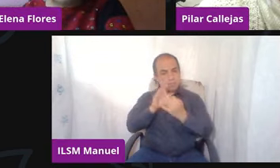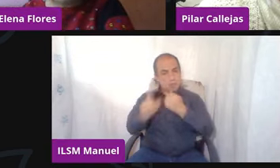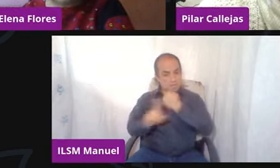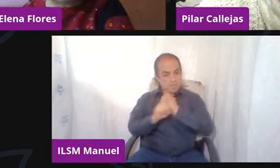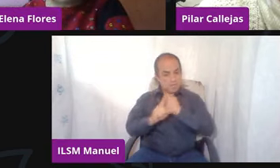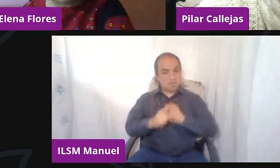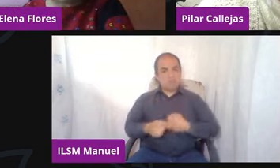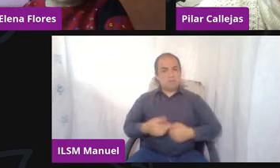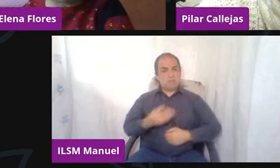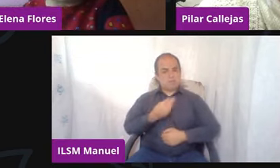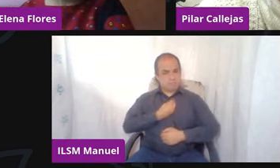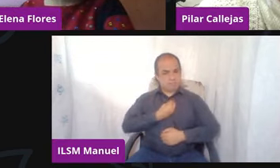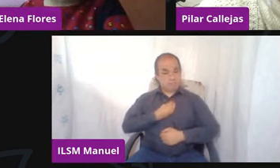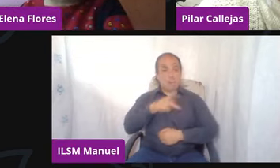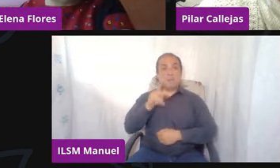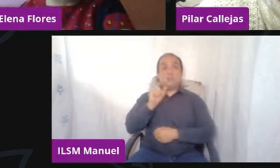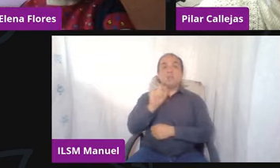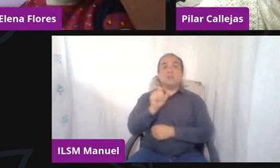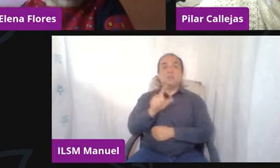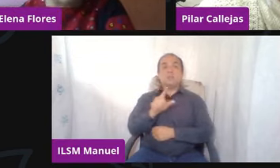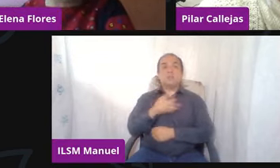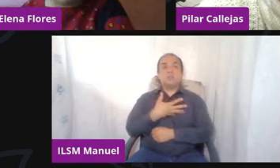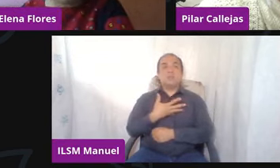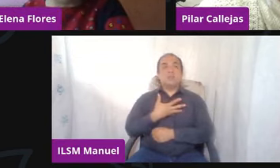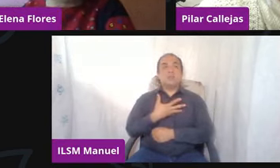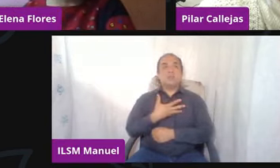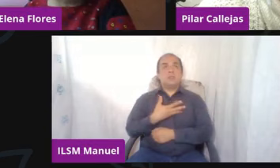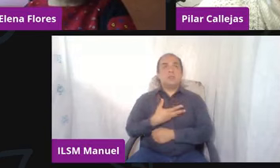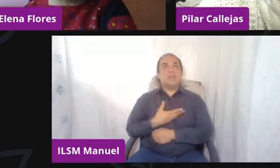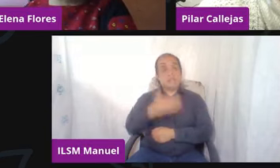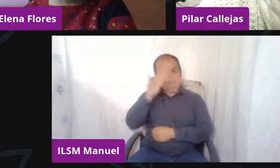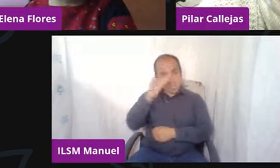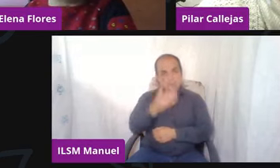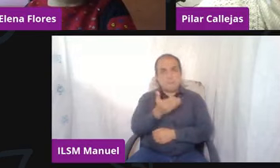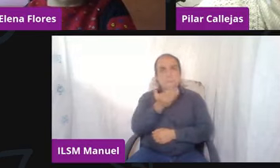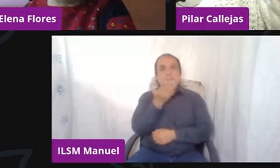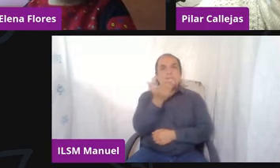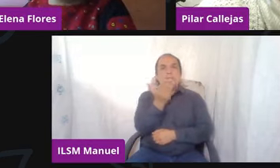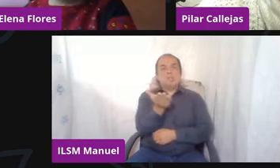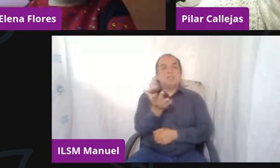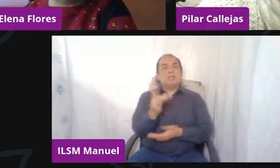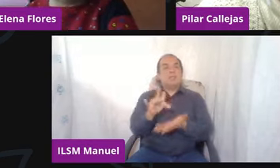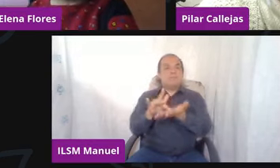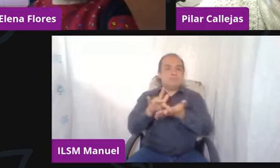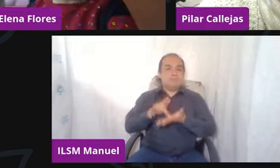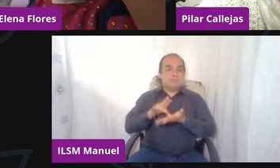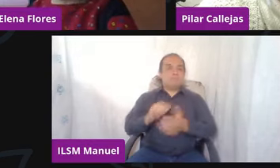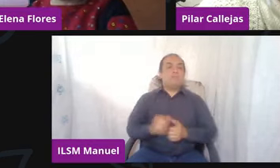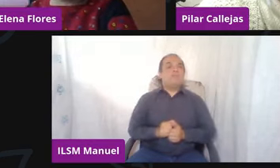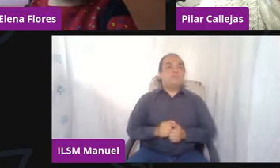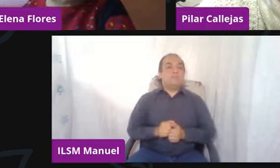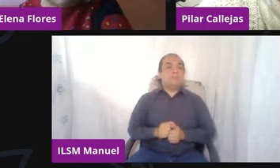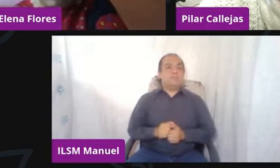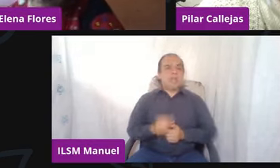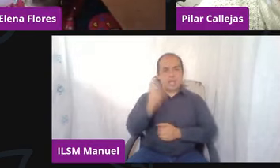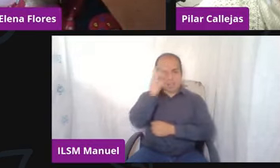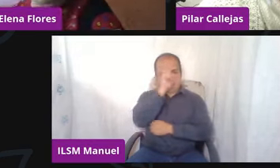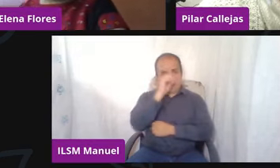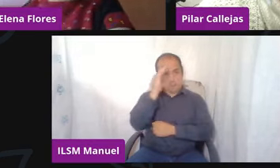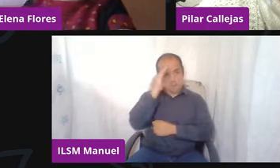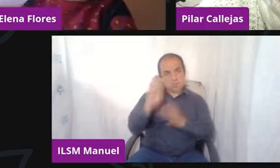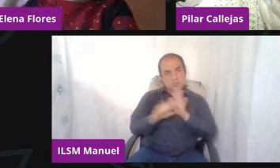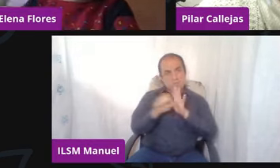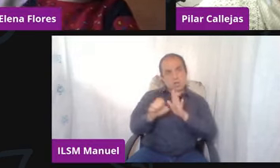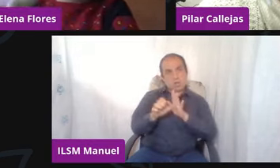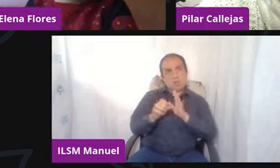de ayuda de pedir de saber pedir la ayuda qué difícil doctora pienso en los recreos con